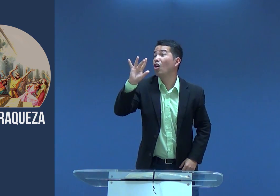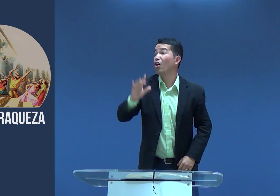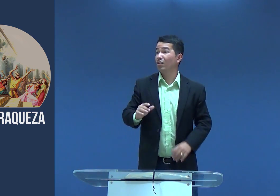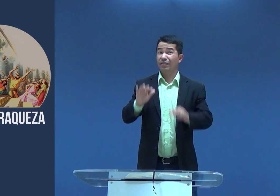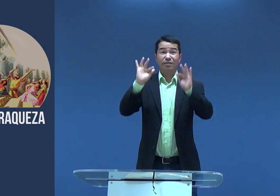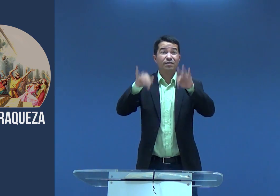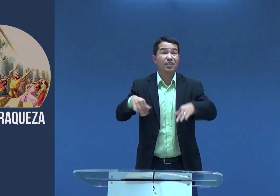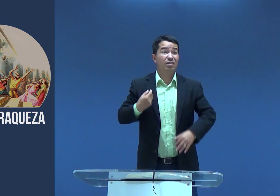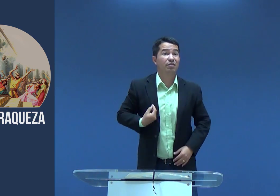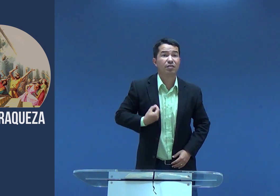sanção,